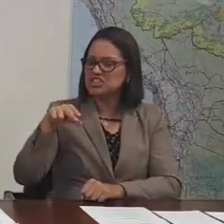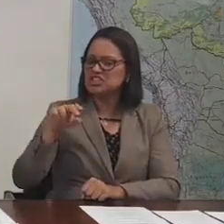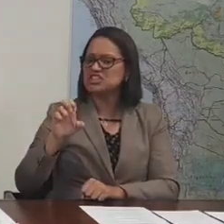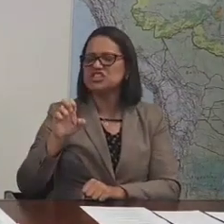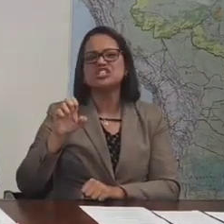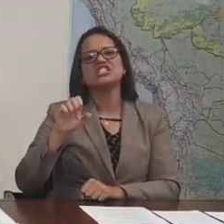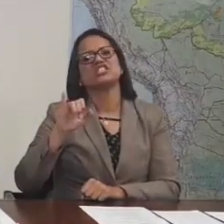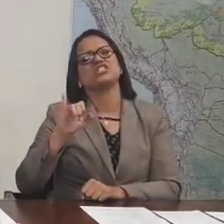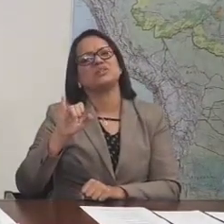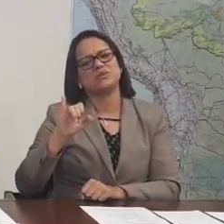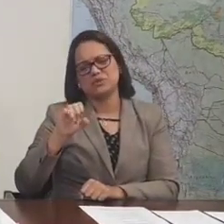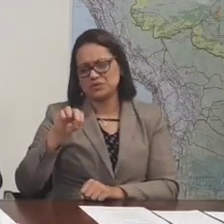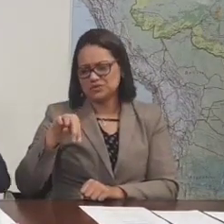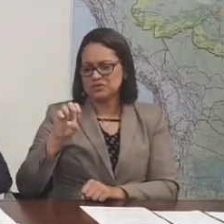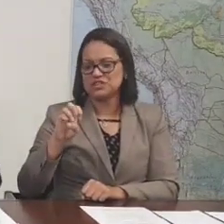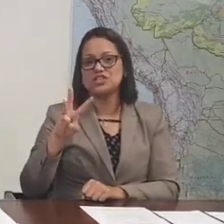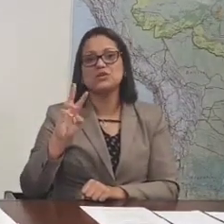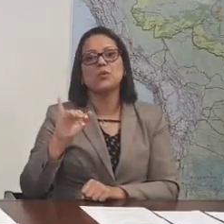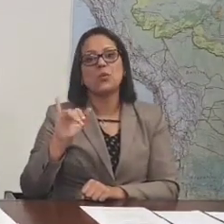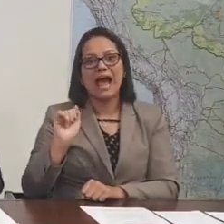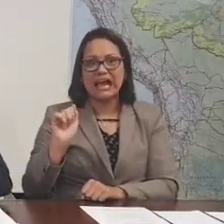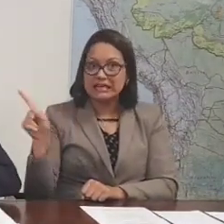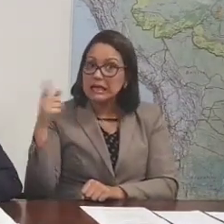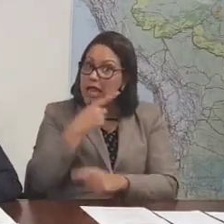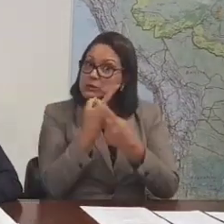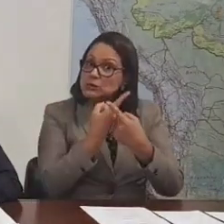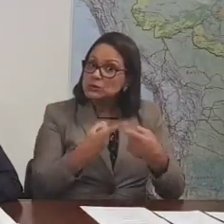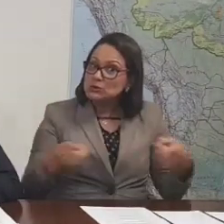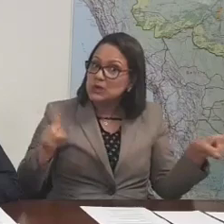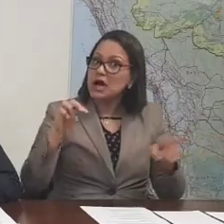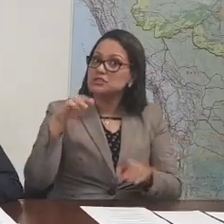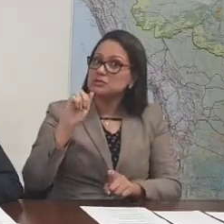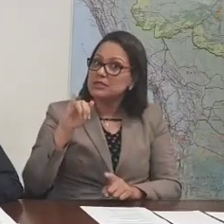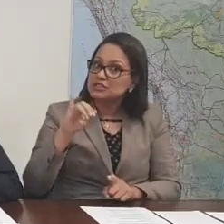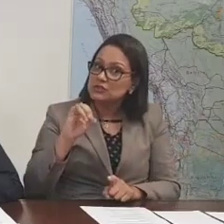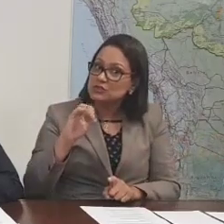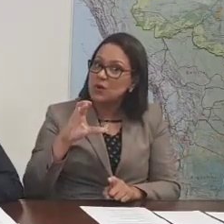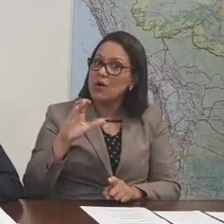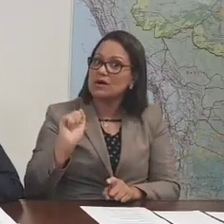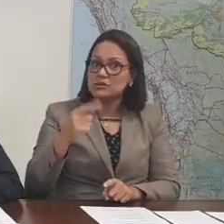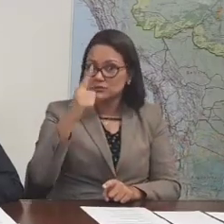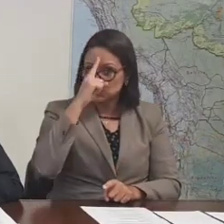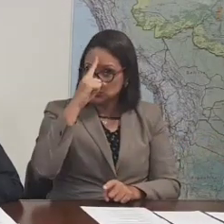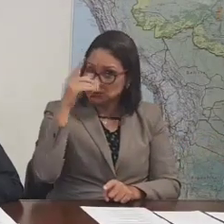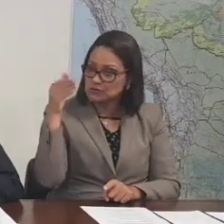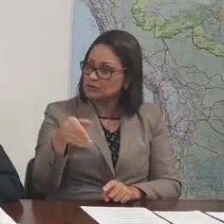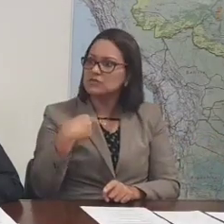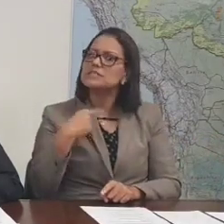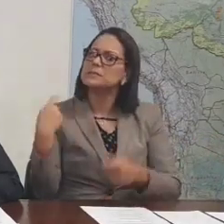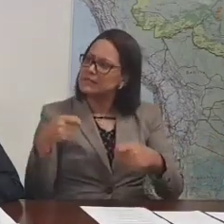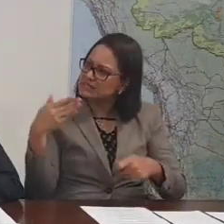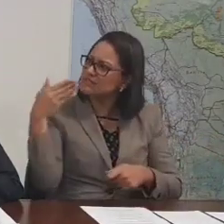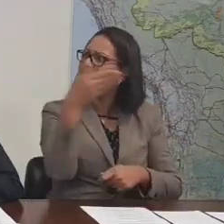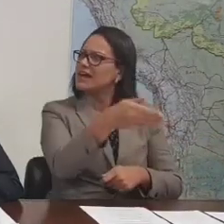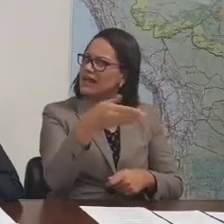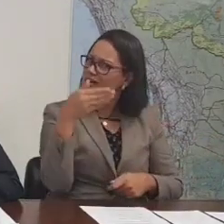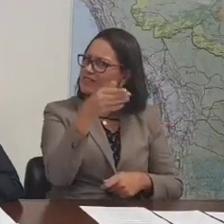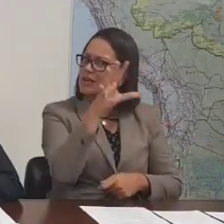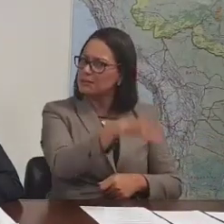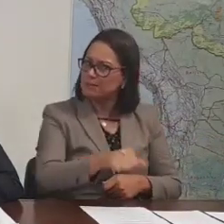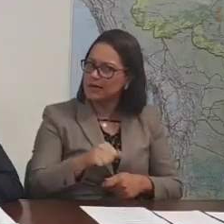com mandioca de assim de anão, continua essa tradição apolando? Continua, o senhor tem que buscar o título de cidadão miaokense.